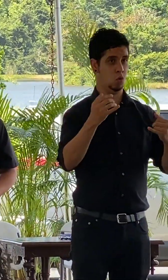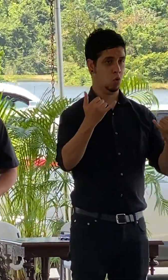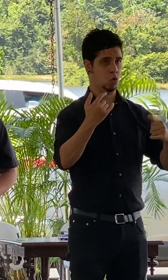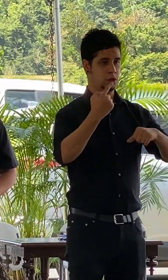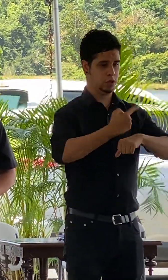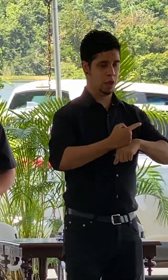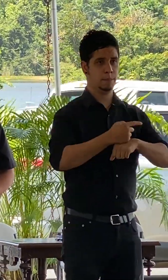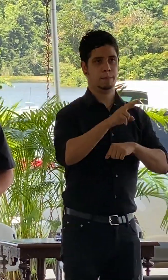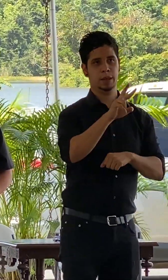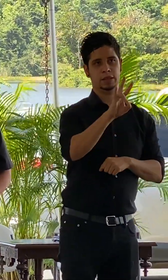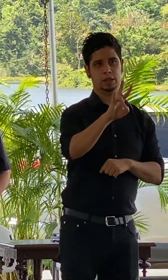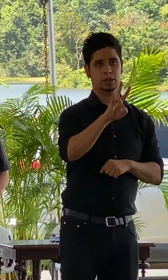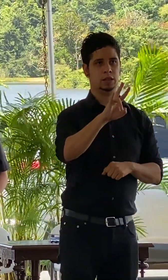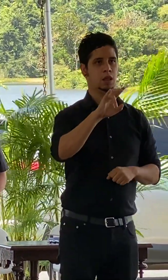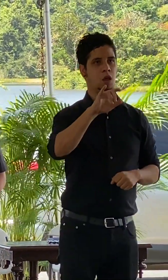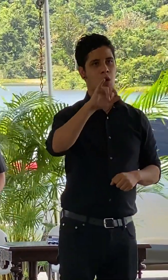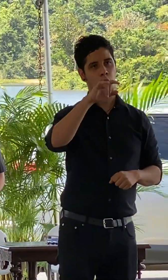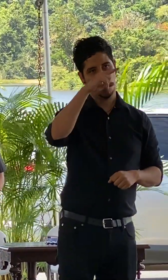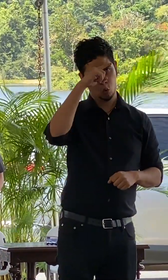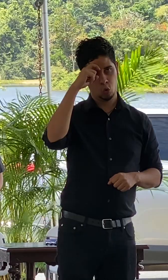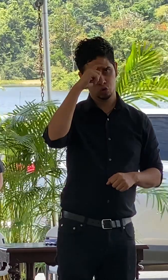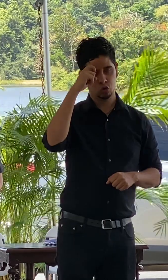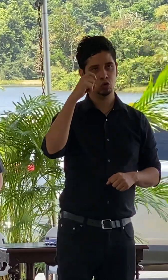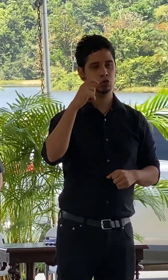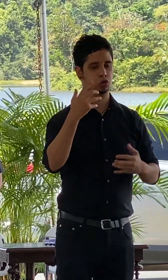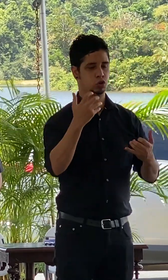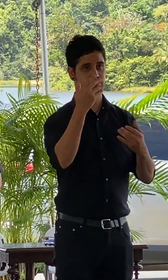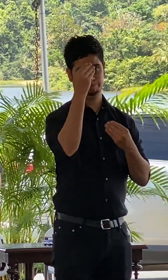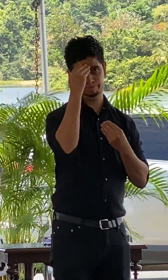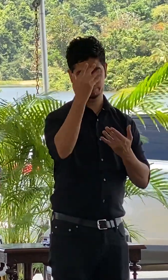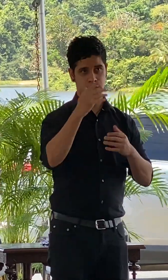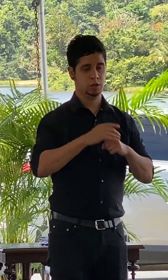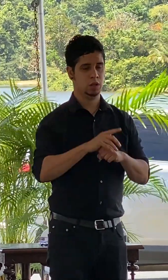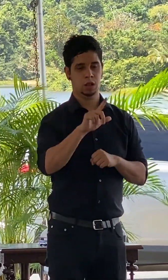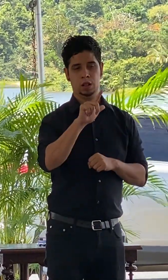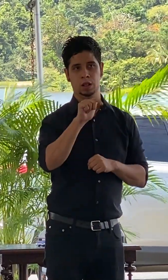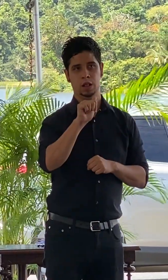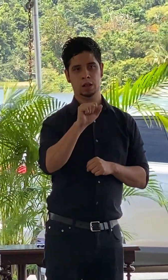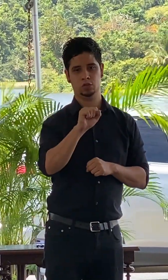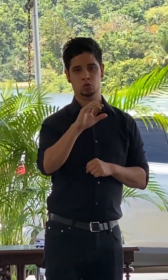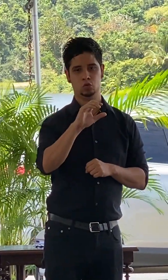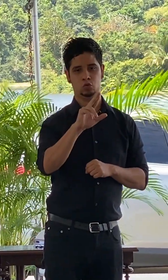27 de junio quiero informarle que la comunidad la curia